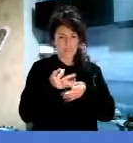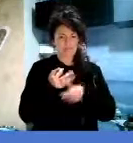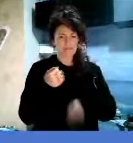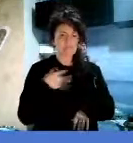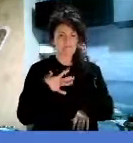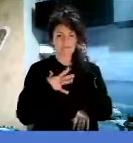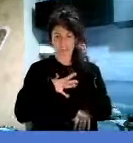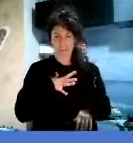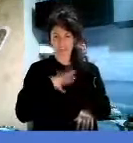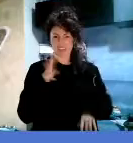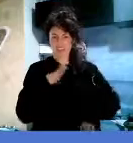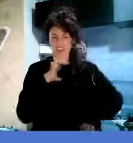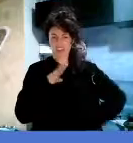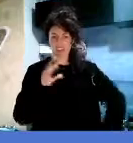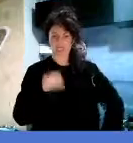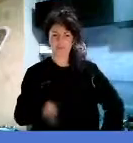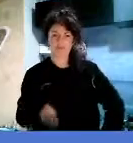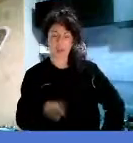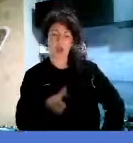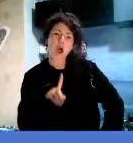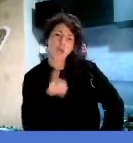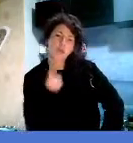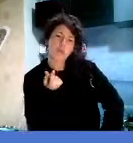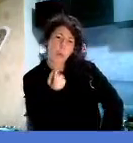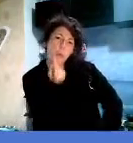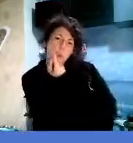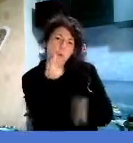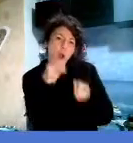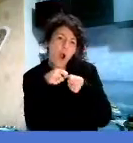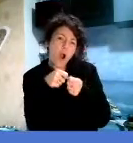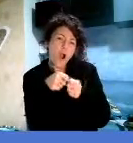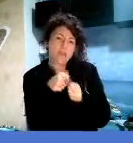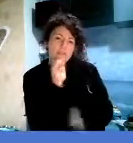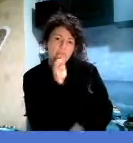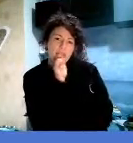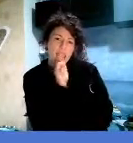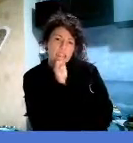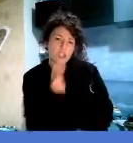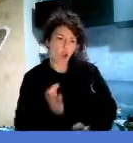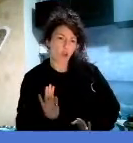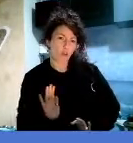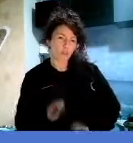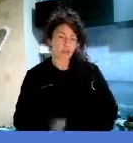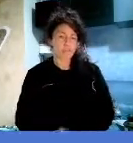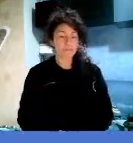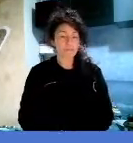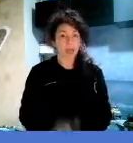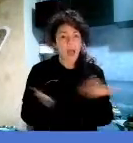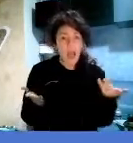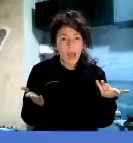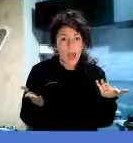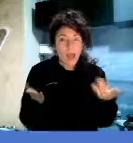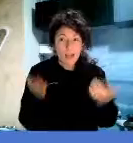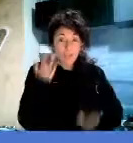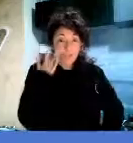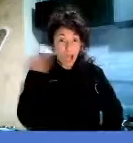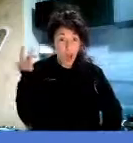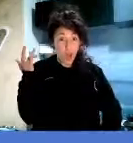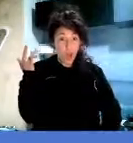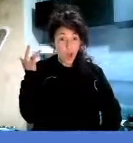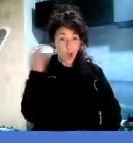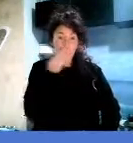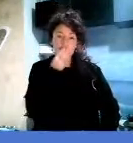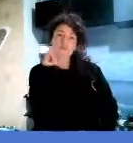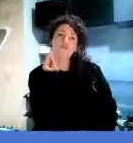carciofi. E se fosse giallo? Amo il colore dei girasoli e delle buone